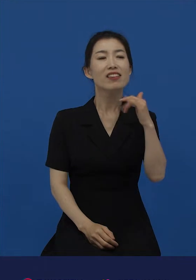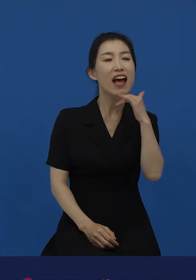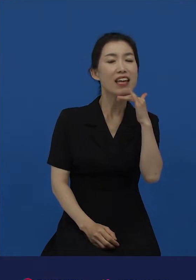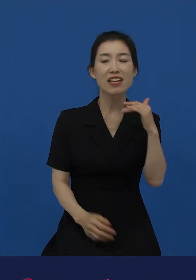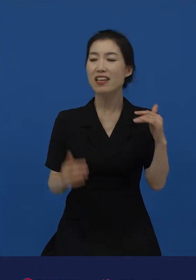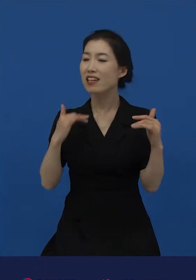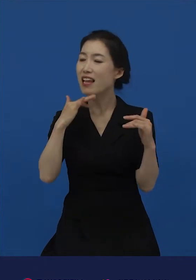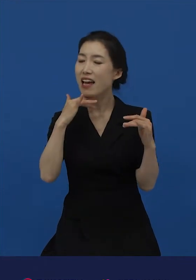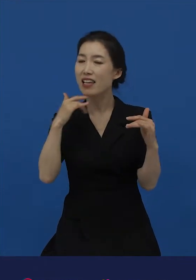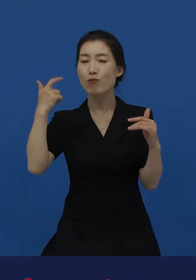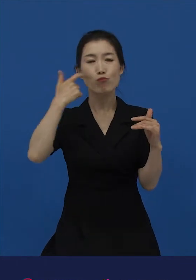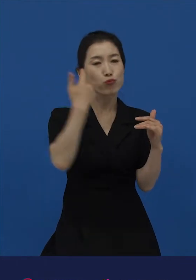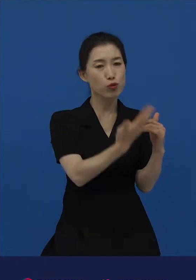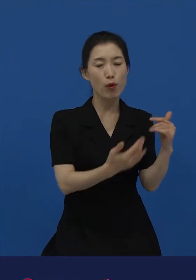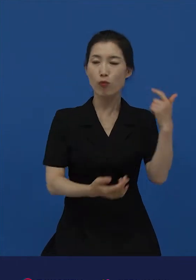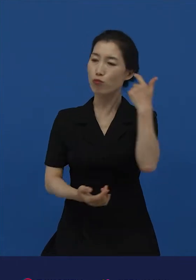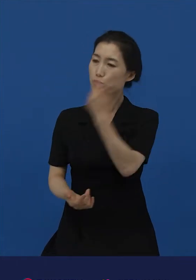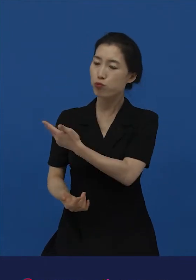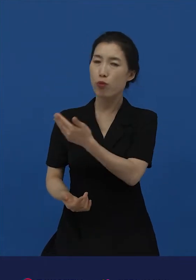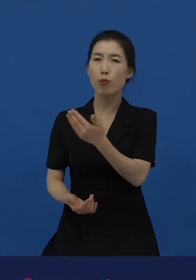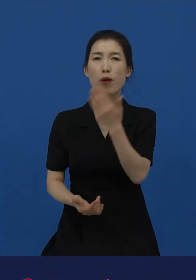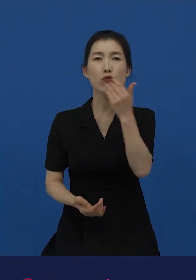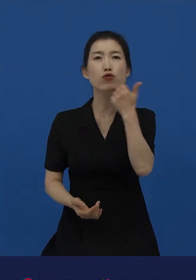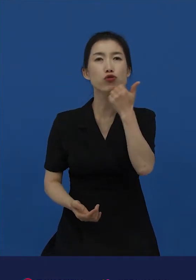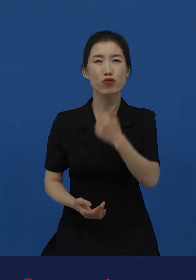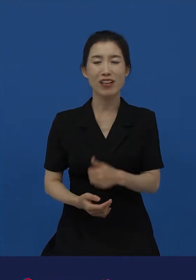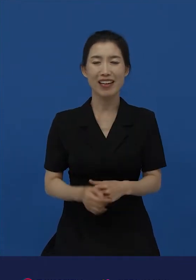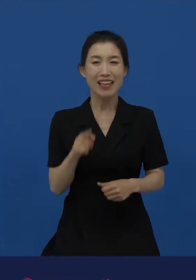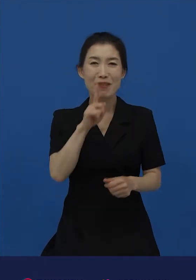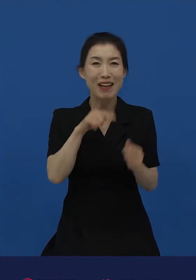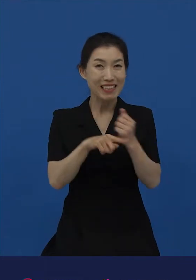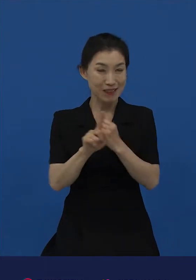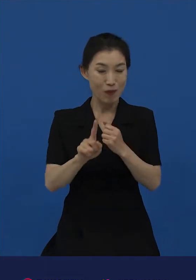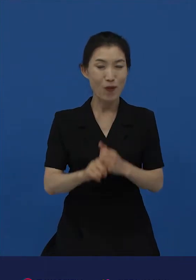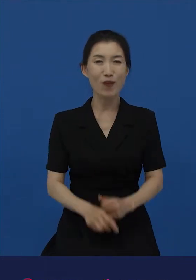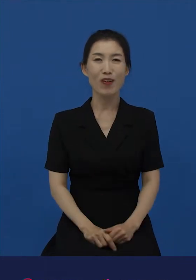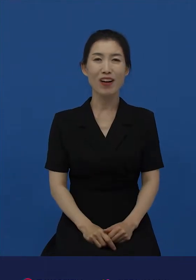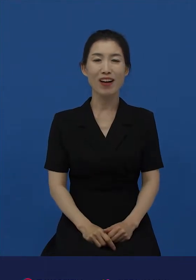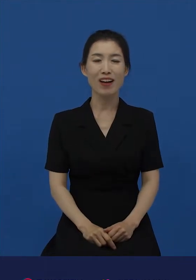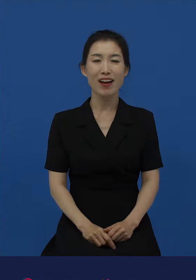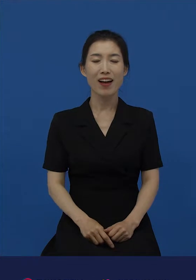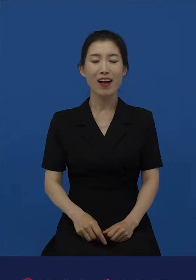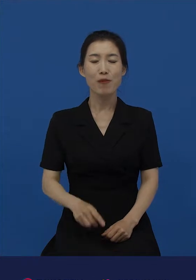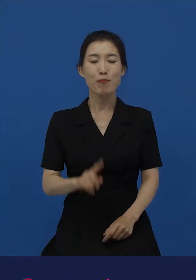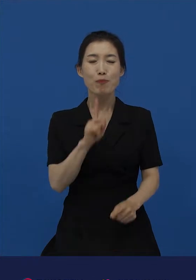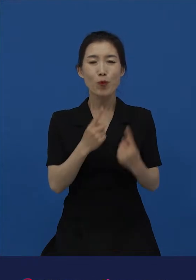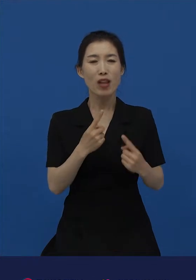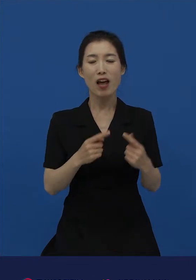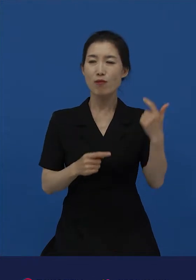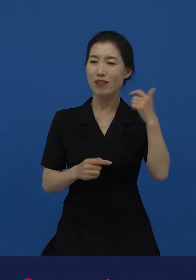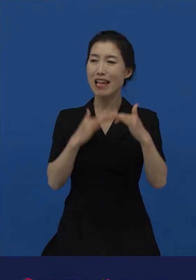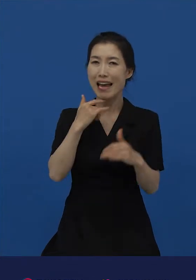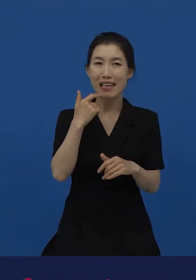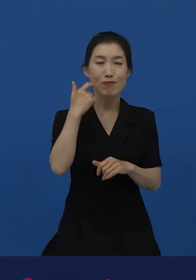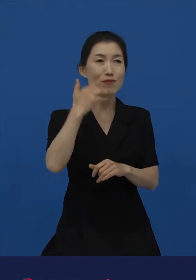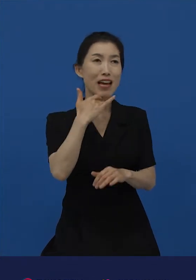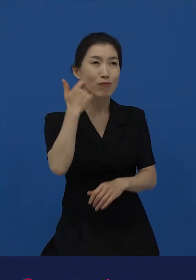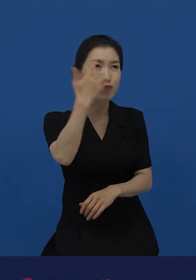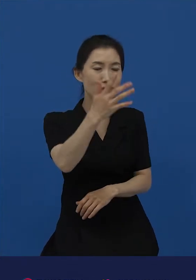나이를 묻는가 아니 더 정확하게 말해서 누가 누구에게 나이를 물을 수 없는가를 확인해보면 우리